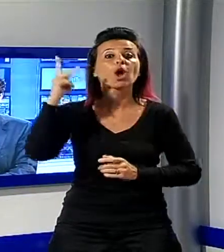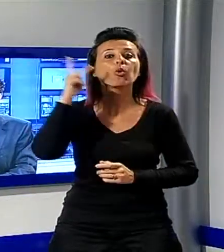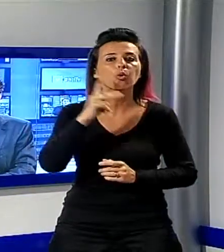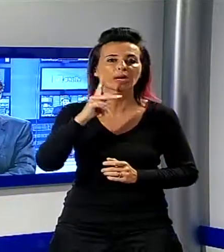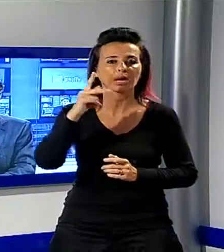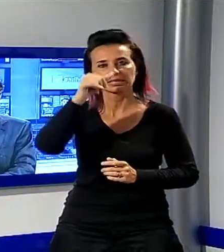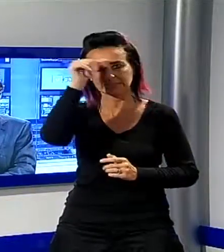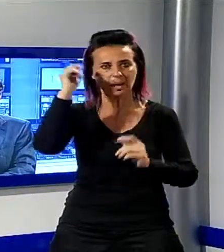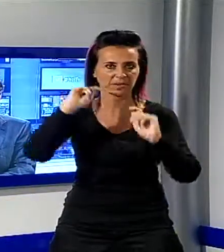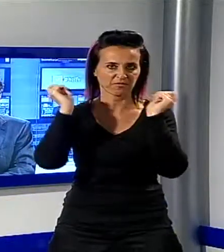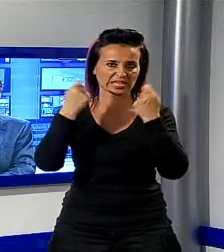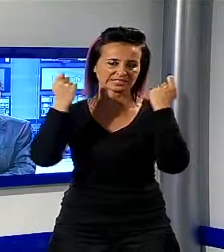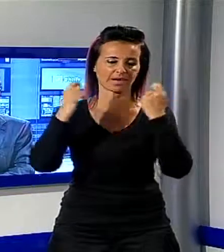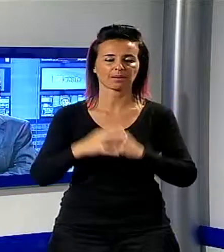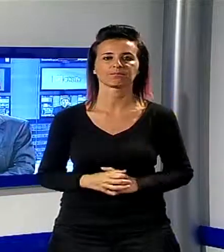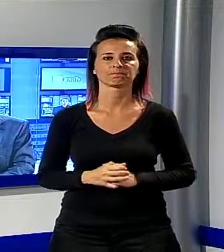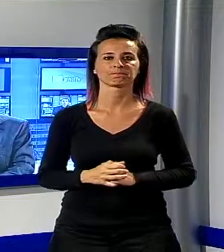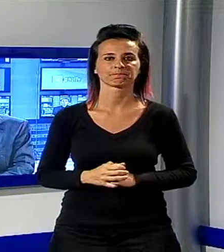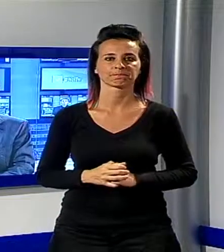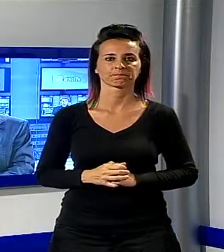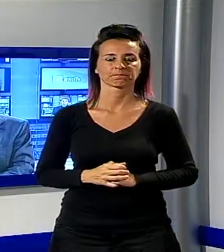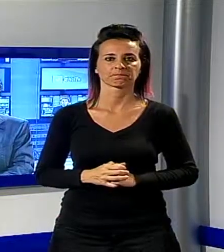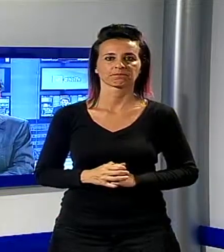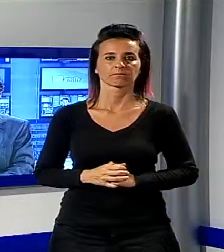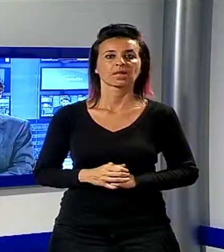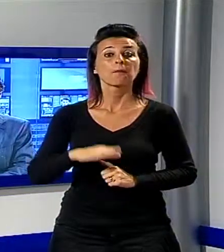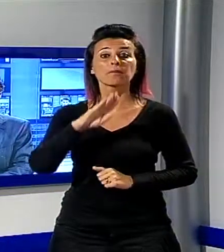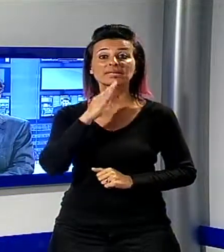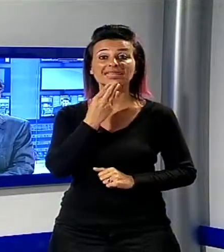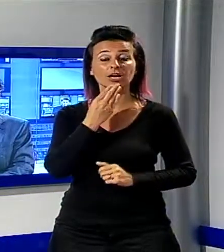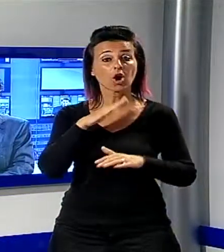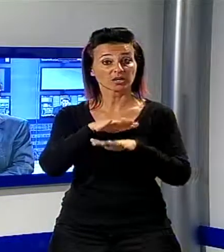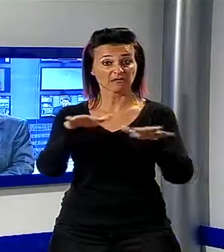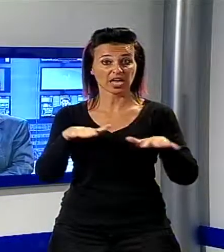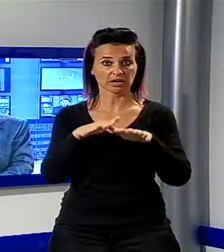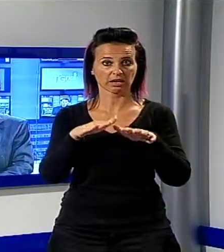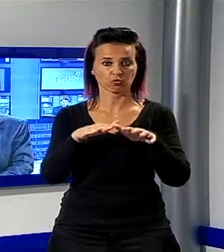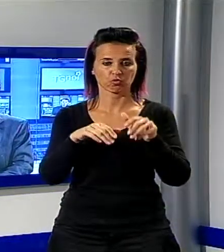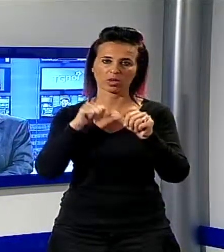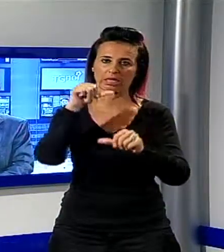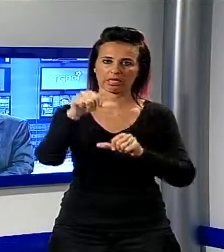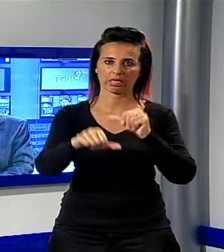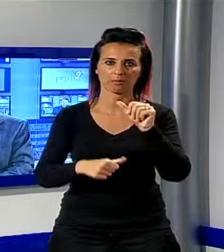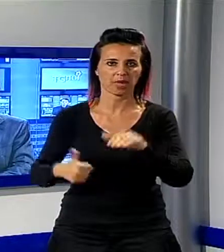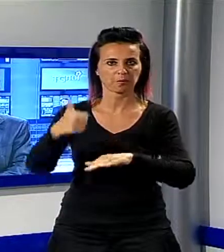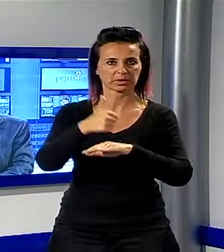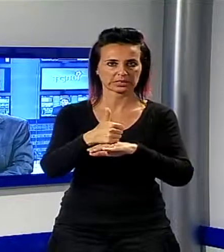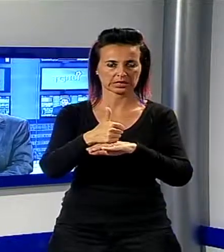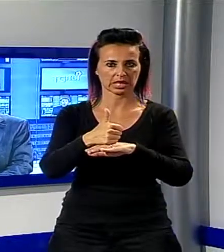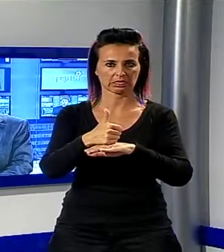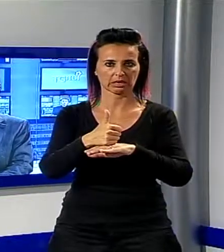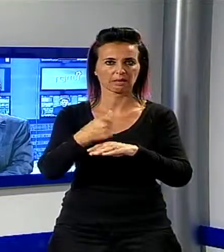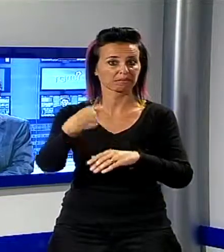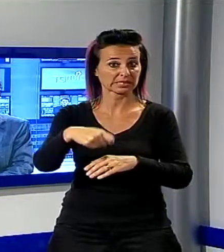Volta pagina invece la misericordia di Viereggio dopo le dimissioni di Roberto Monciatti, è stato